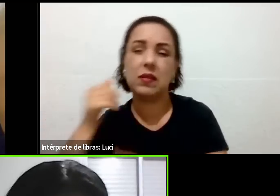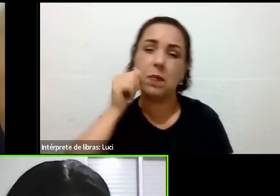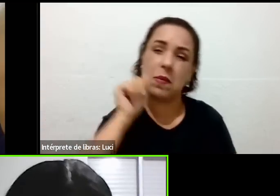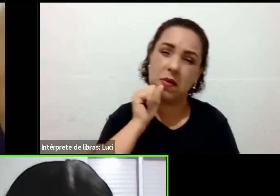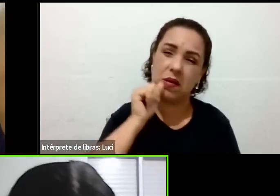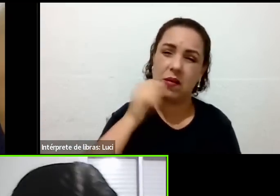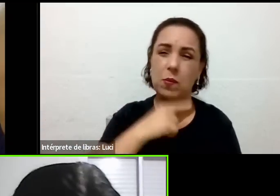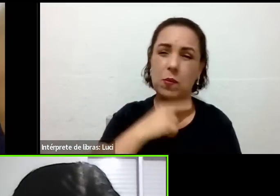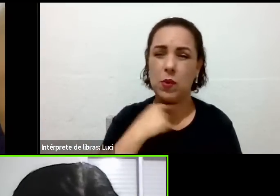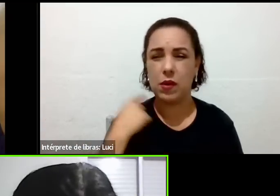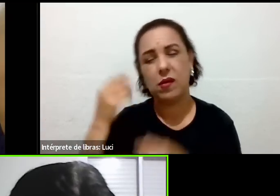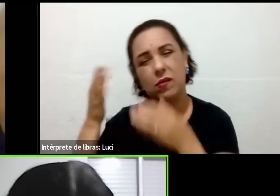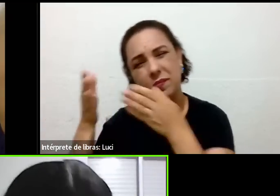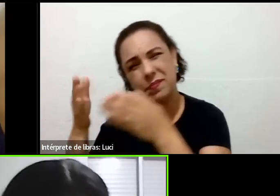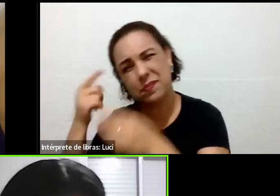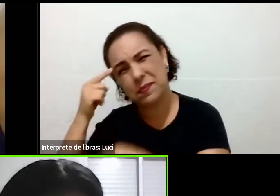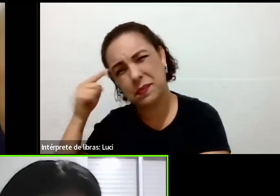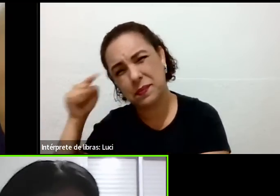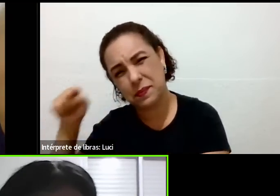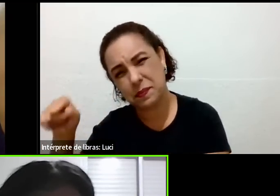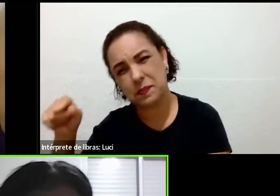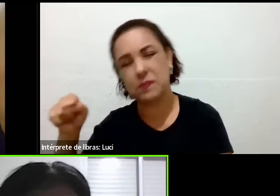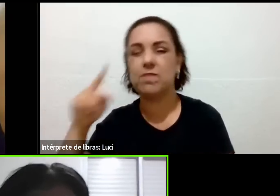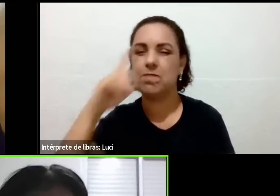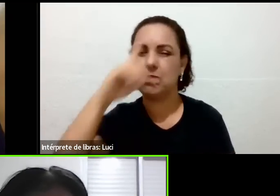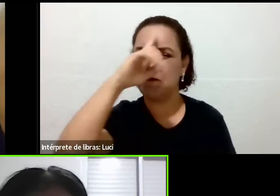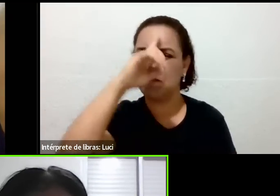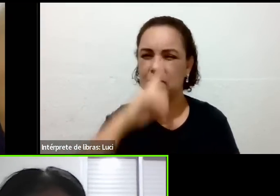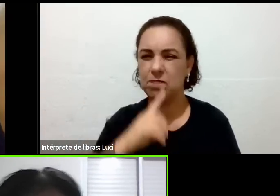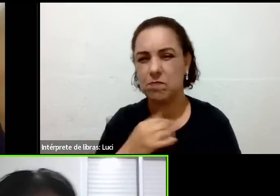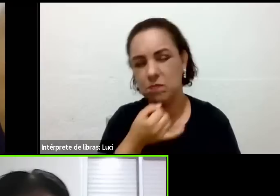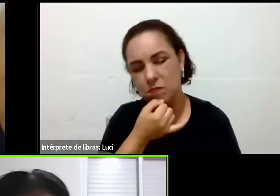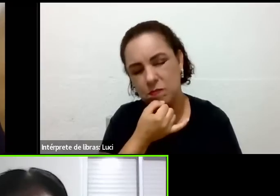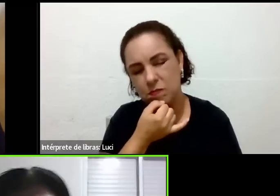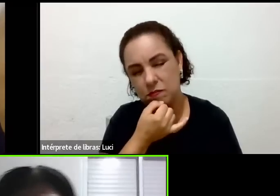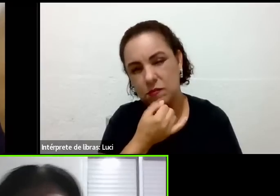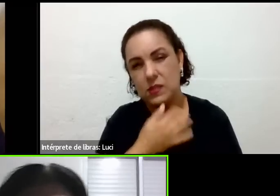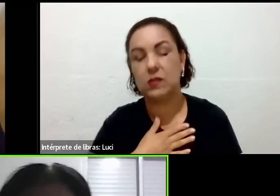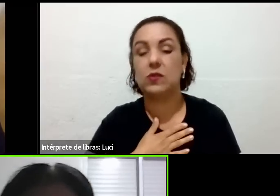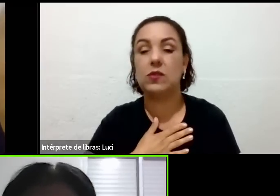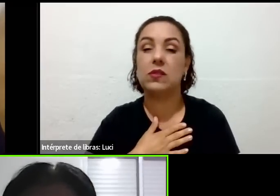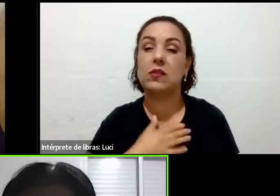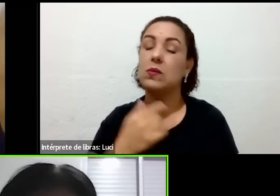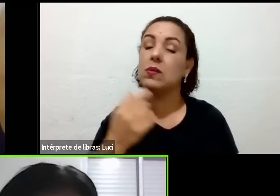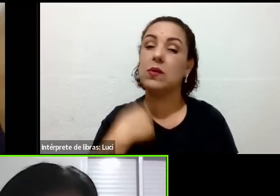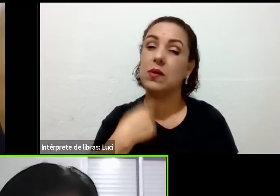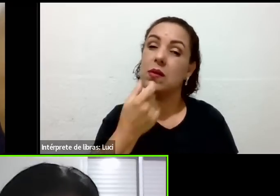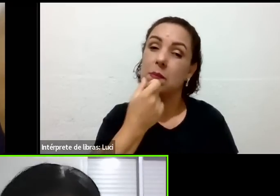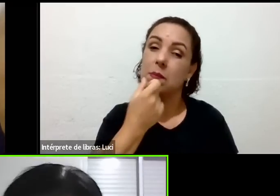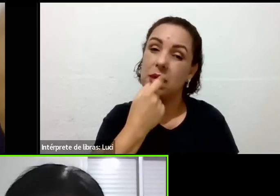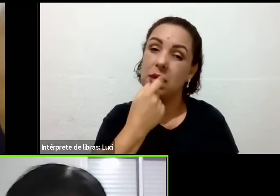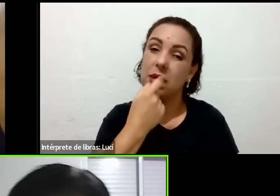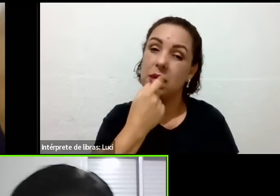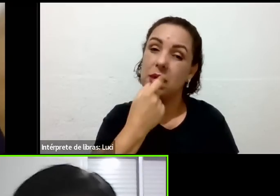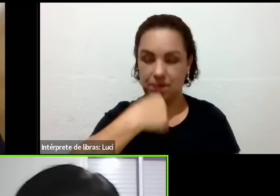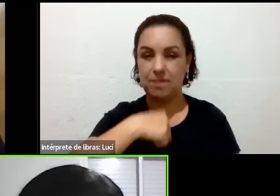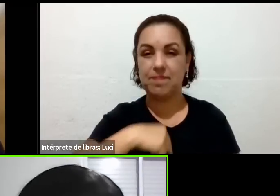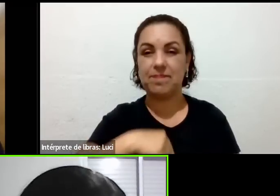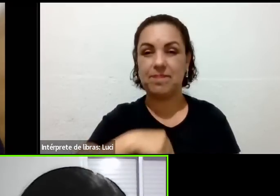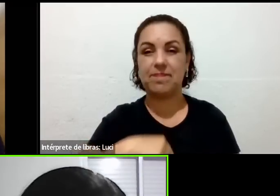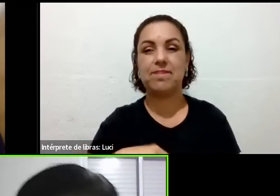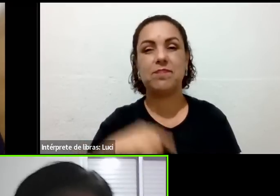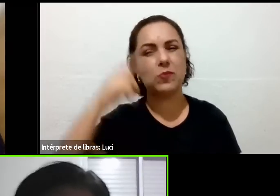Então, e eu faço uso desses remédios para o estômago todos os dias, eu tomo